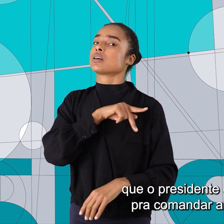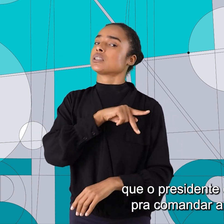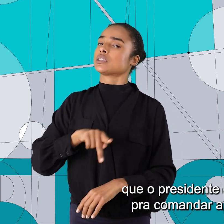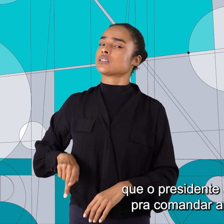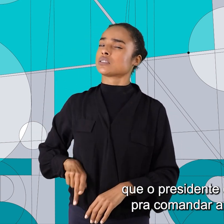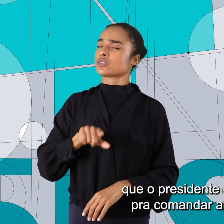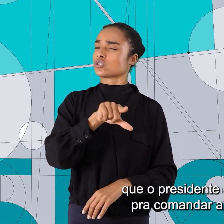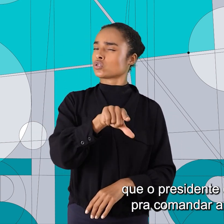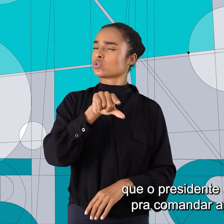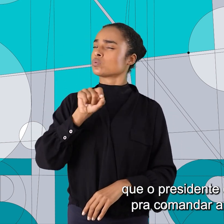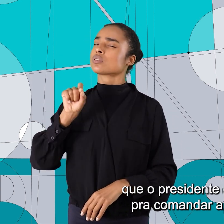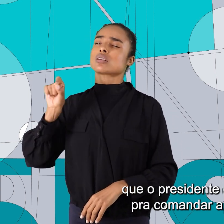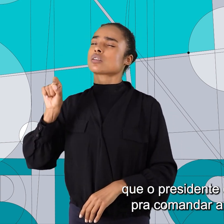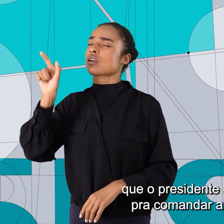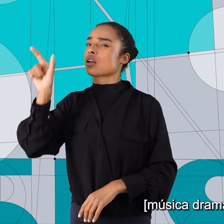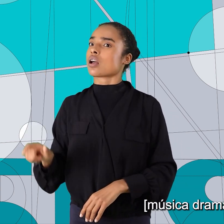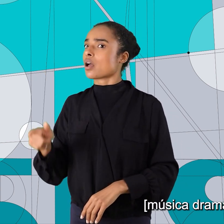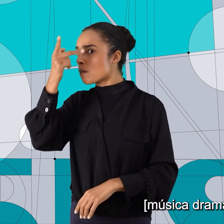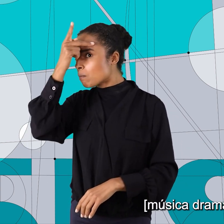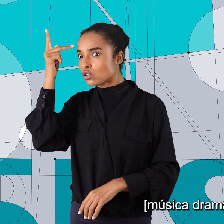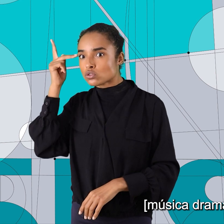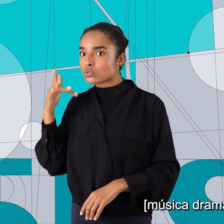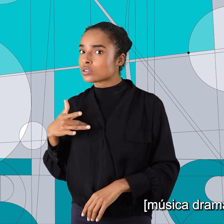que o presidente escolheu para comandar a saúde.